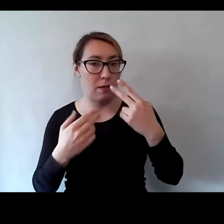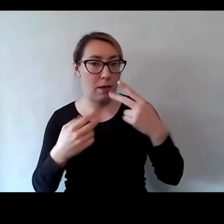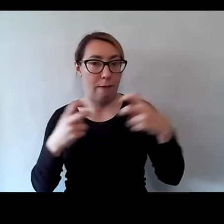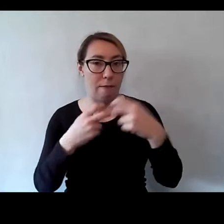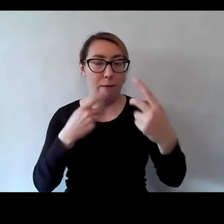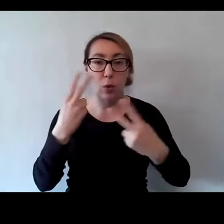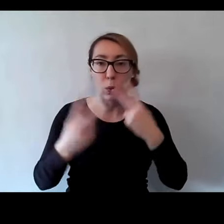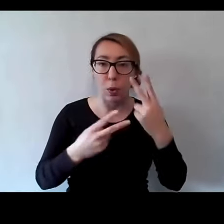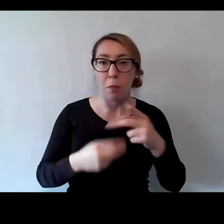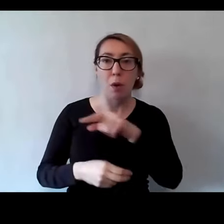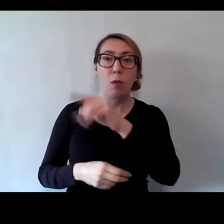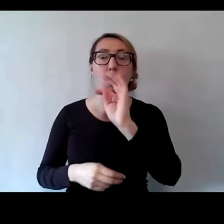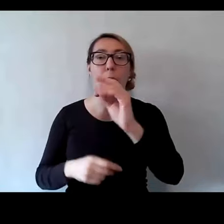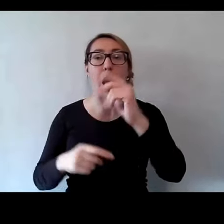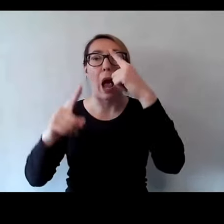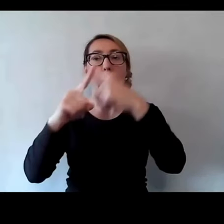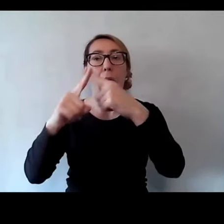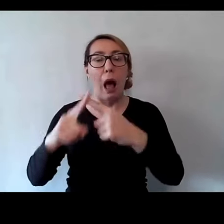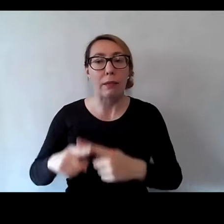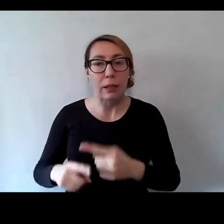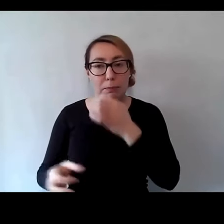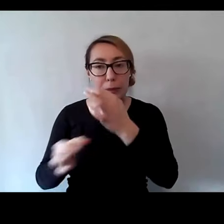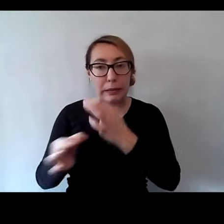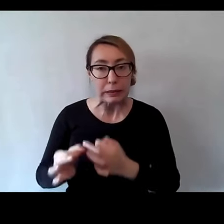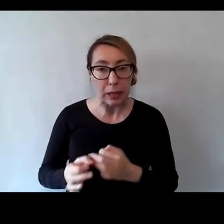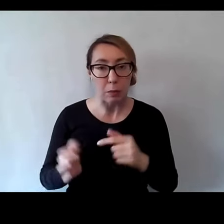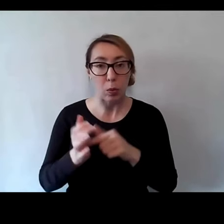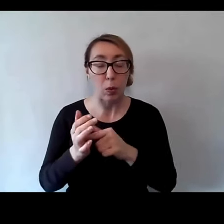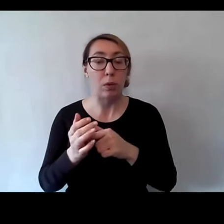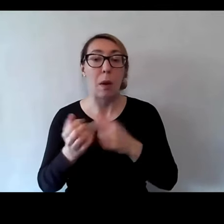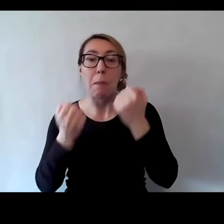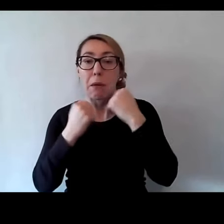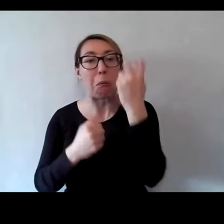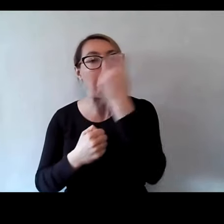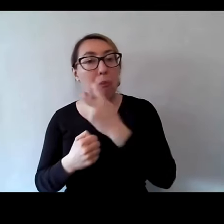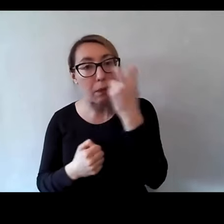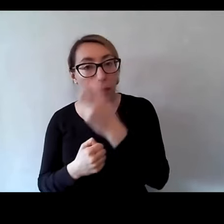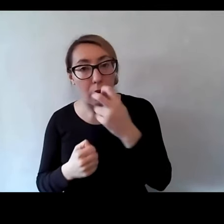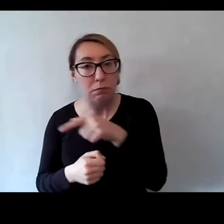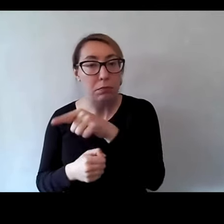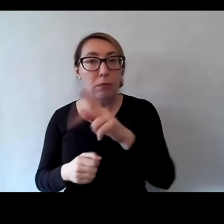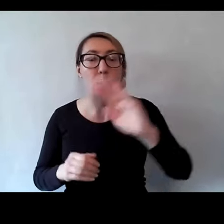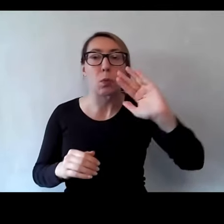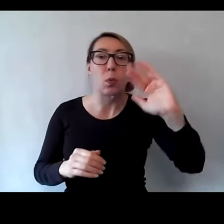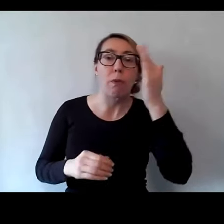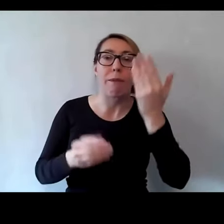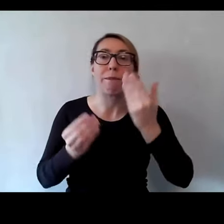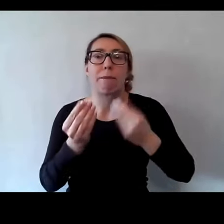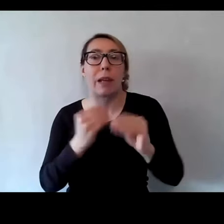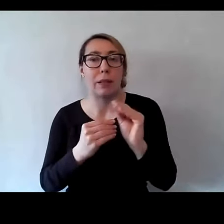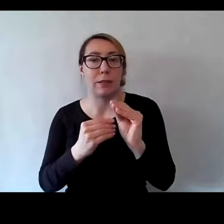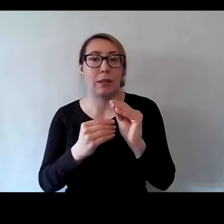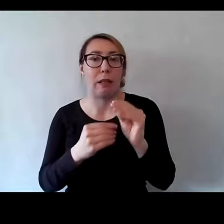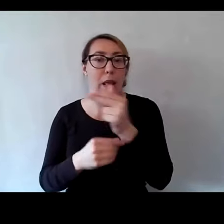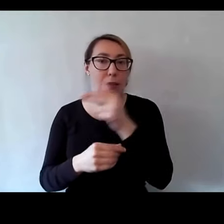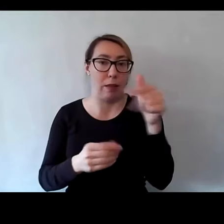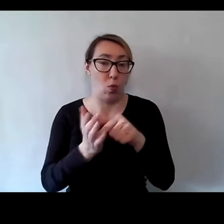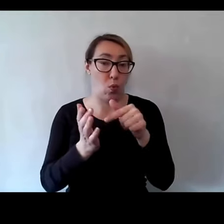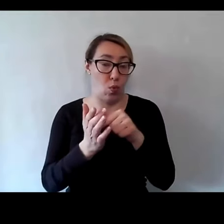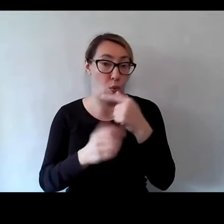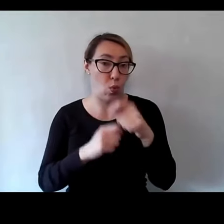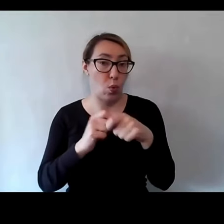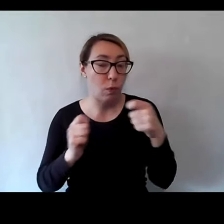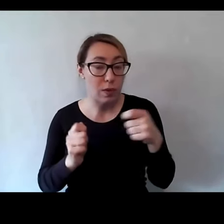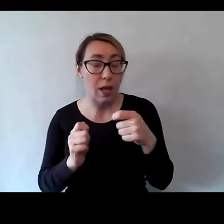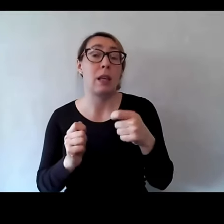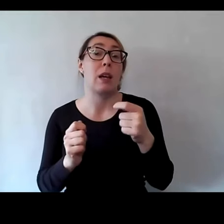wskazali Państwo, że to właśnie jest dla Was najbardziej interesujące, żeby dowiedzieć się czegoś więcej o samym rozwiązaniu. Więc my